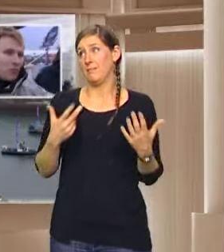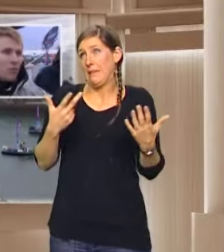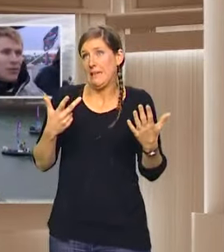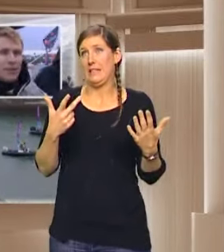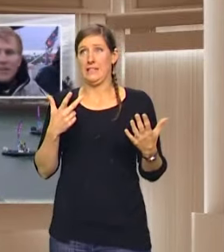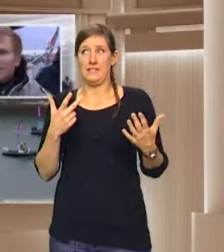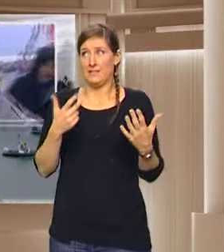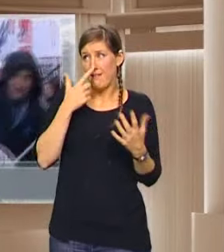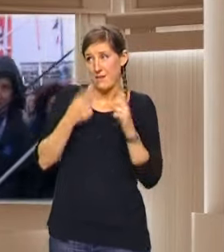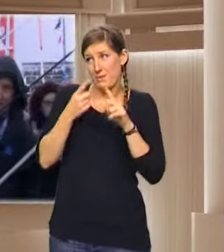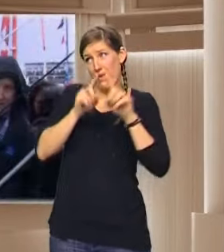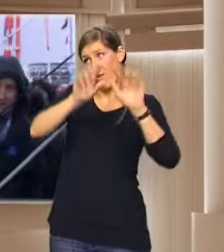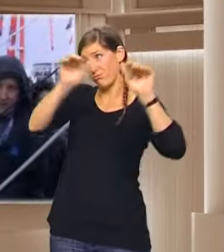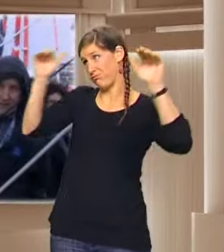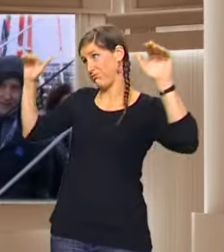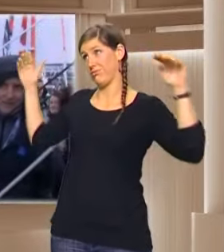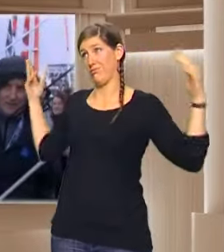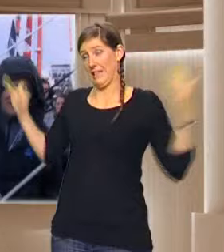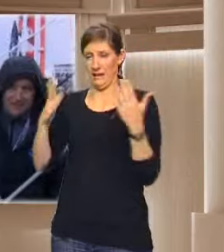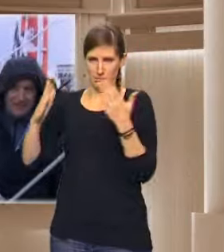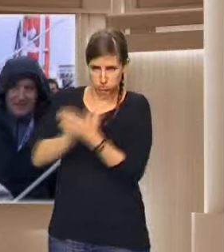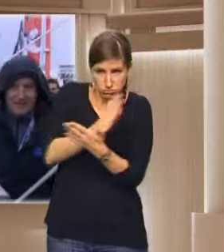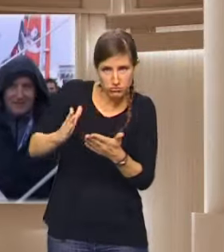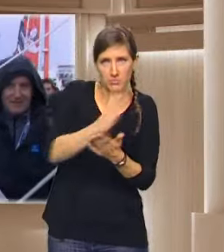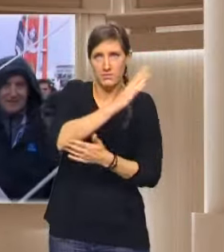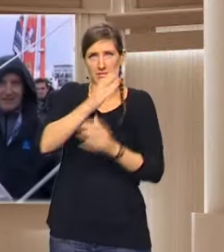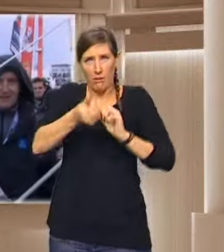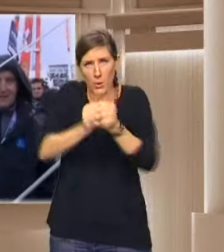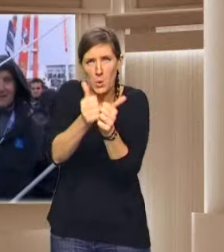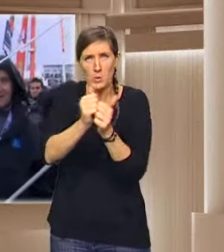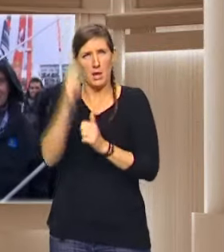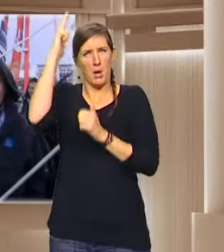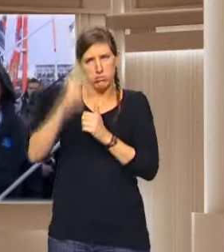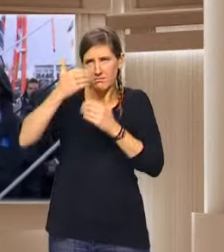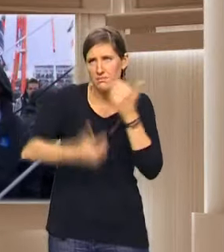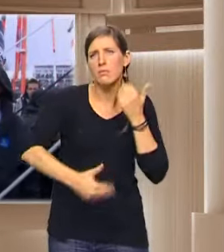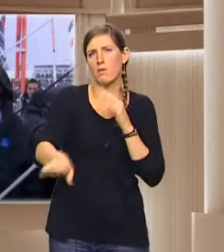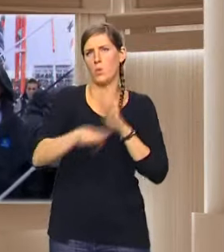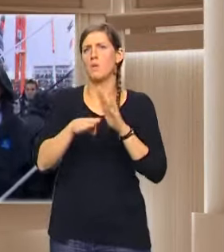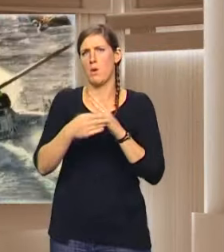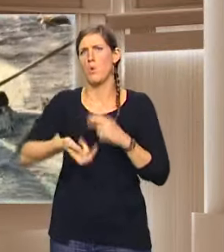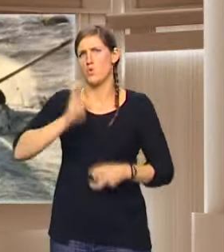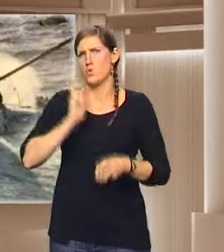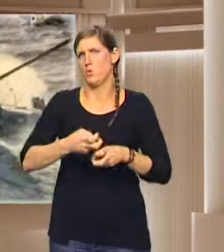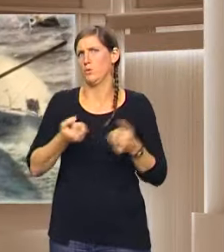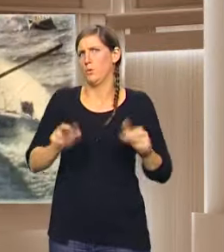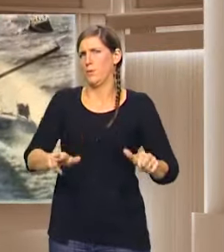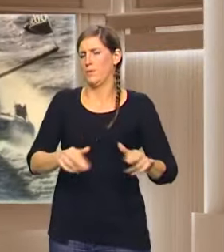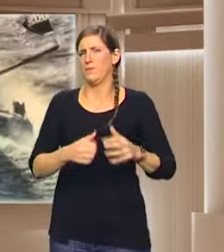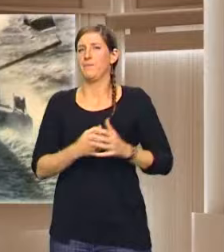à tout le monde. Et puis il une belle course qui s'annonce. Il y une belle course. Dès le début, ça va être sport d'entrée. Pendant 2 ans,